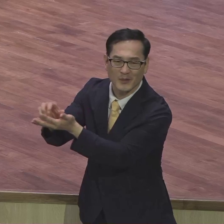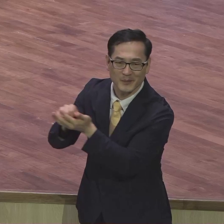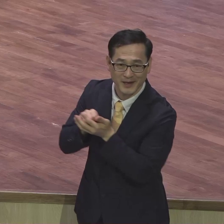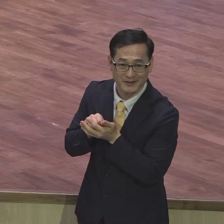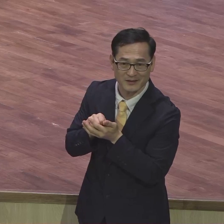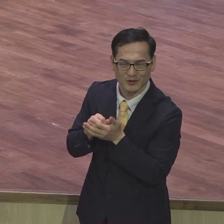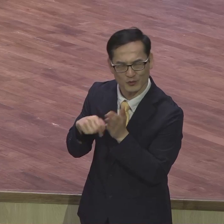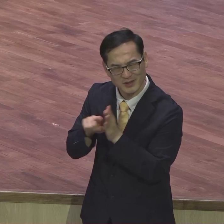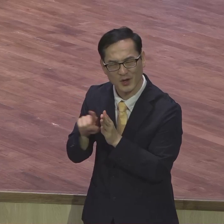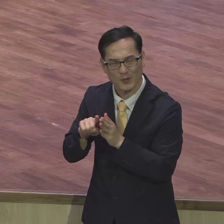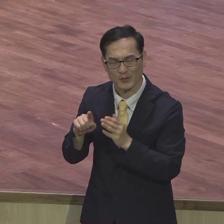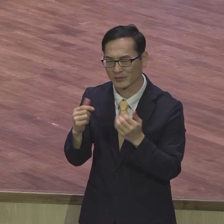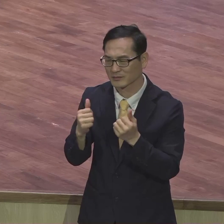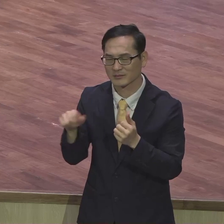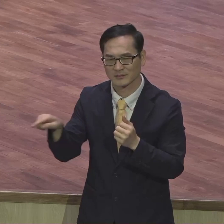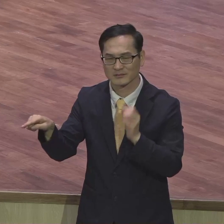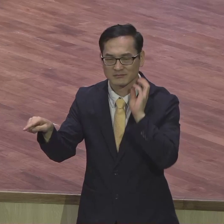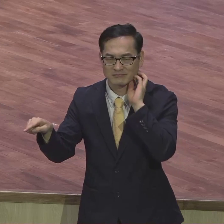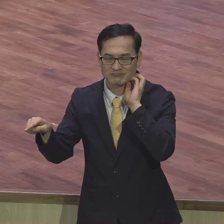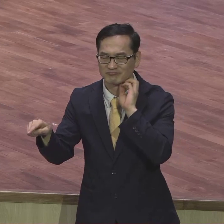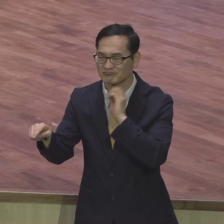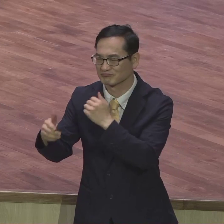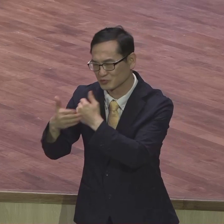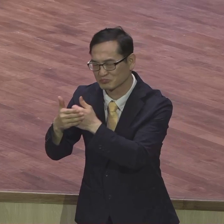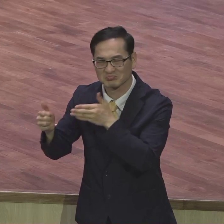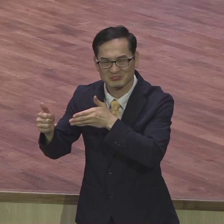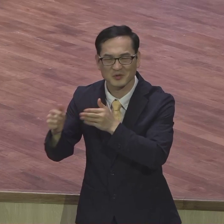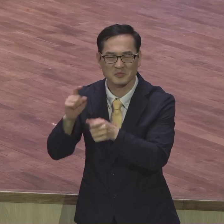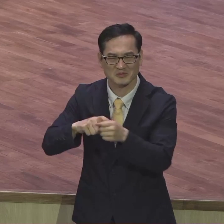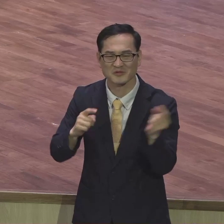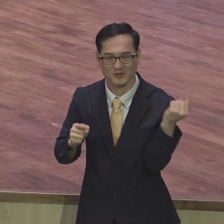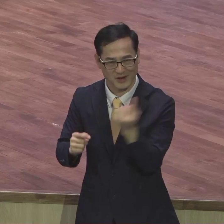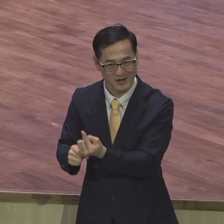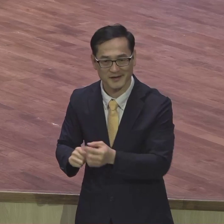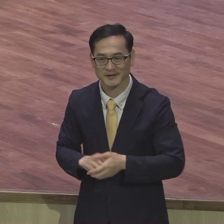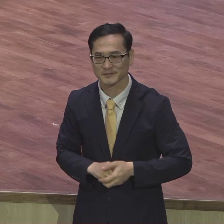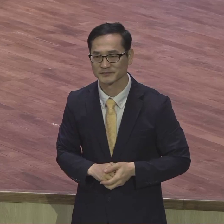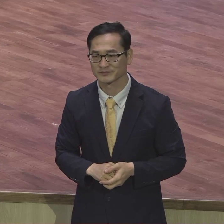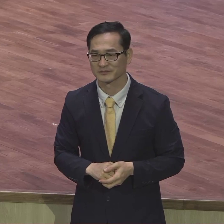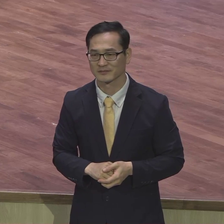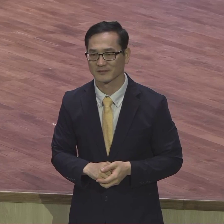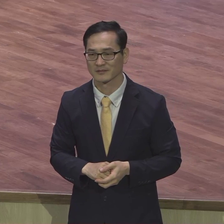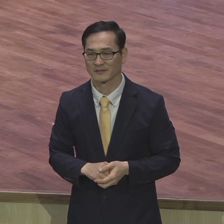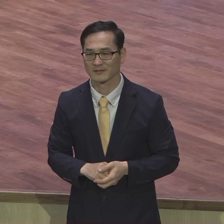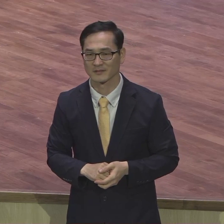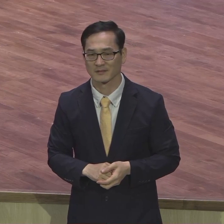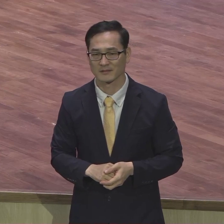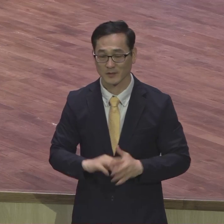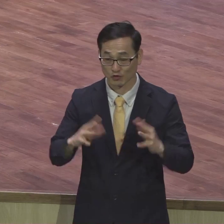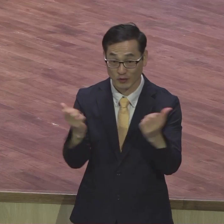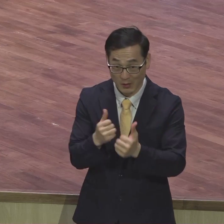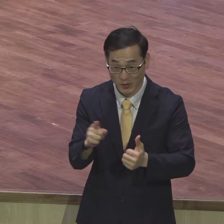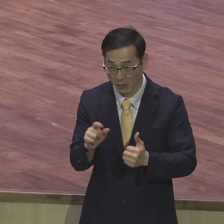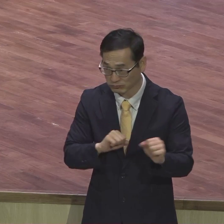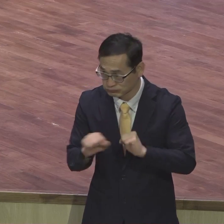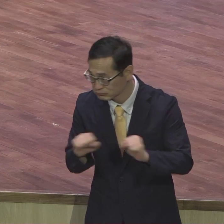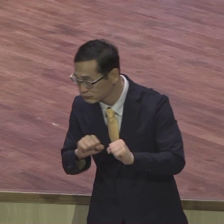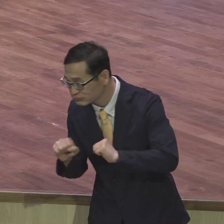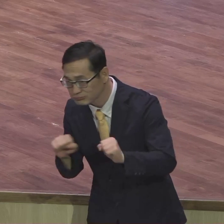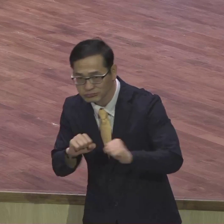그리고 그분들이 또 솔로몬 제도 가서 또 거기도 또 받아 간다고 국회의원들 수고 많이 하더라고 난 맨날 사고만 친